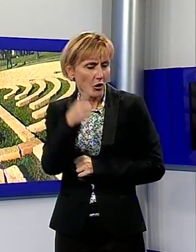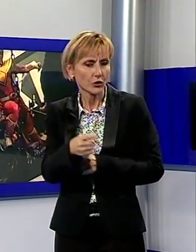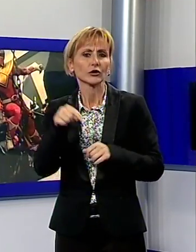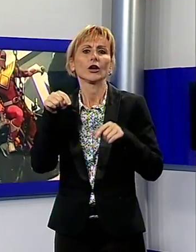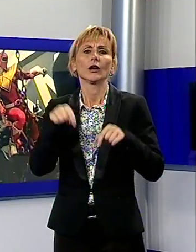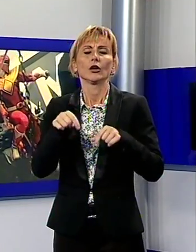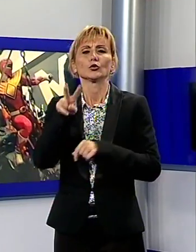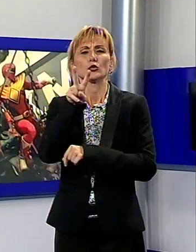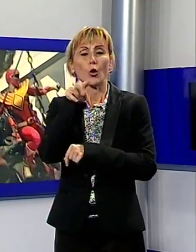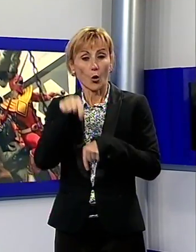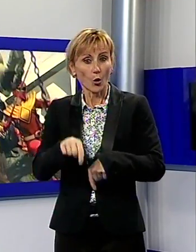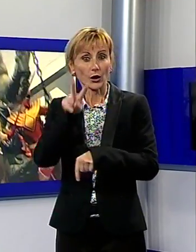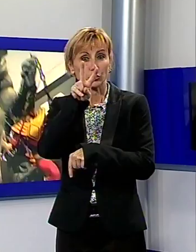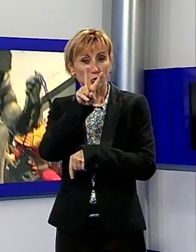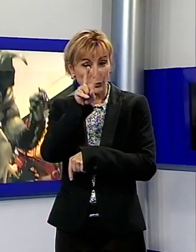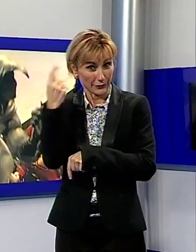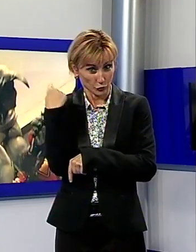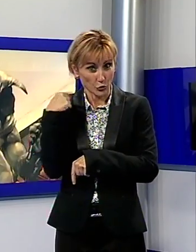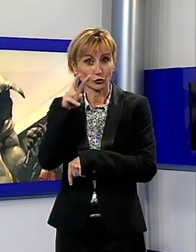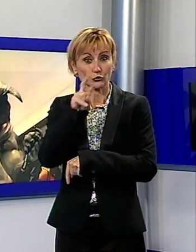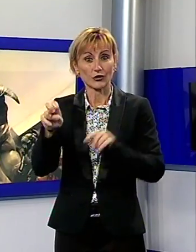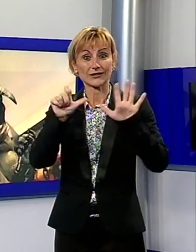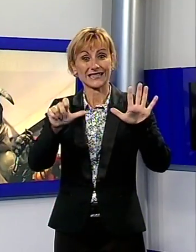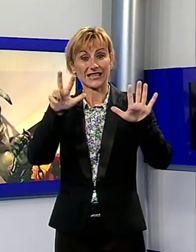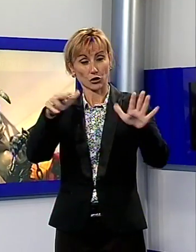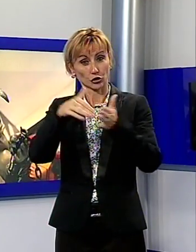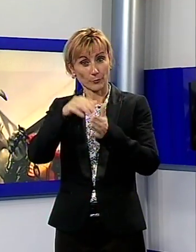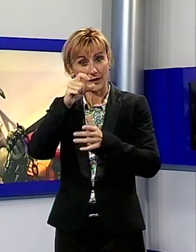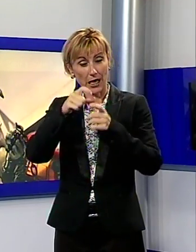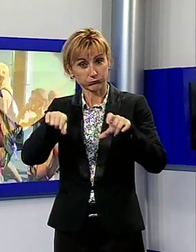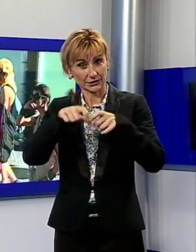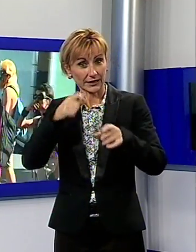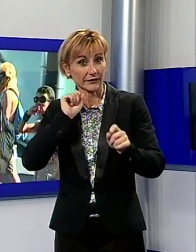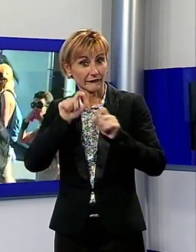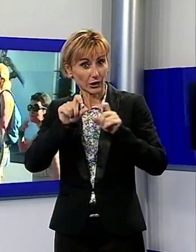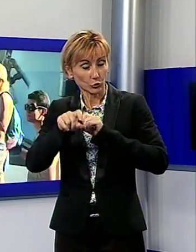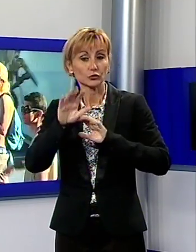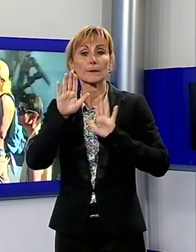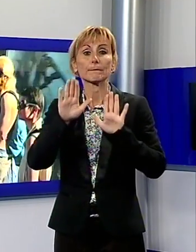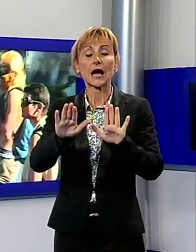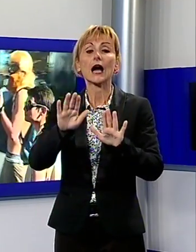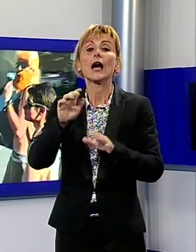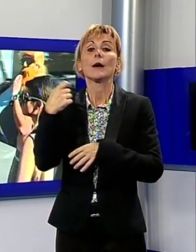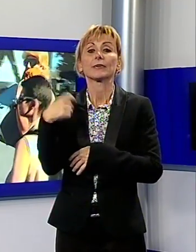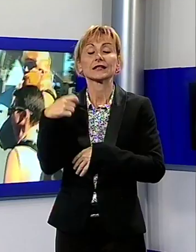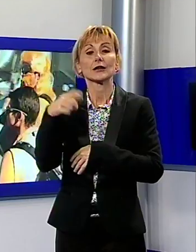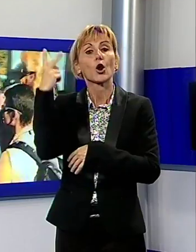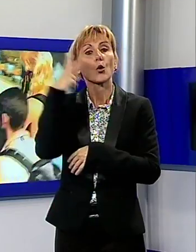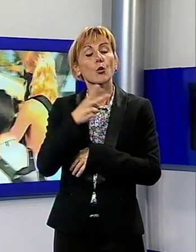biglietti venduti, non sarà facile migliorarsi quest'anno, ma il presidente di Lucca Crea, Francesco Caredio, mette